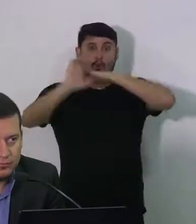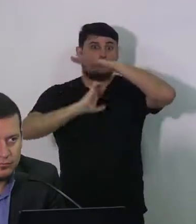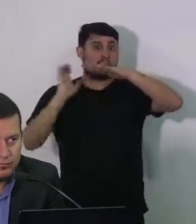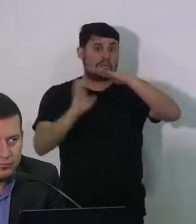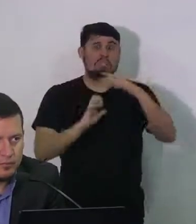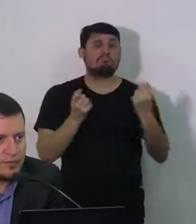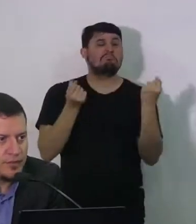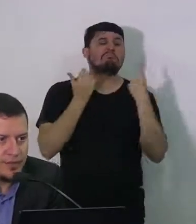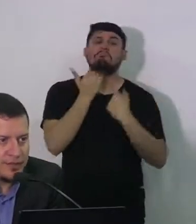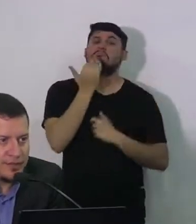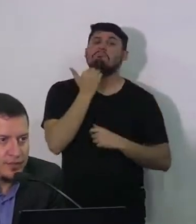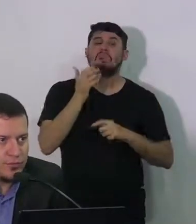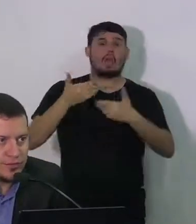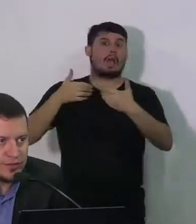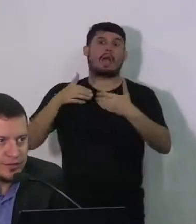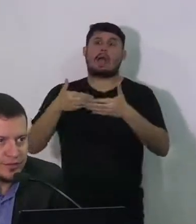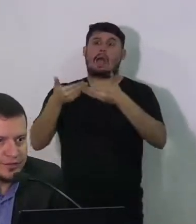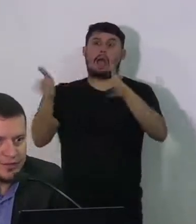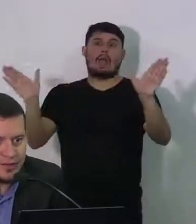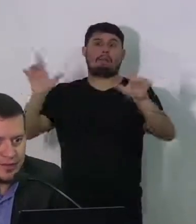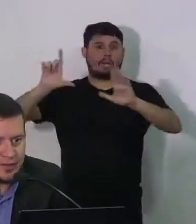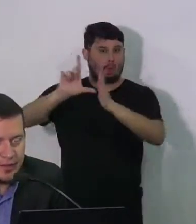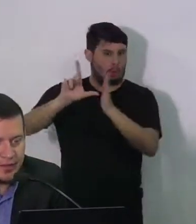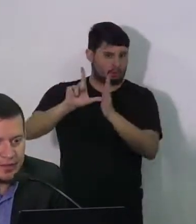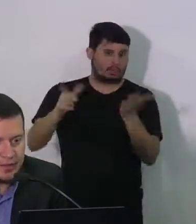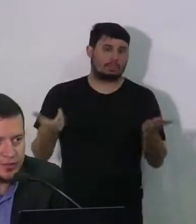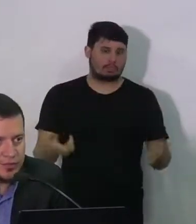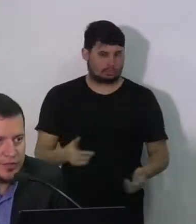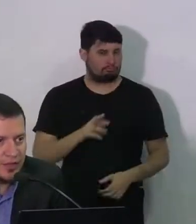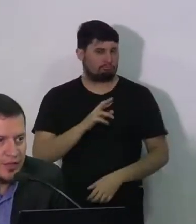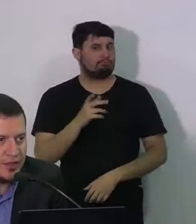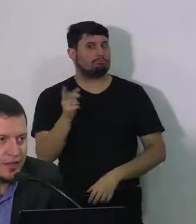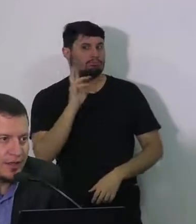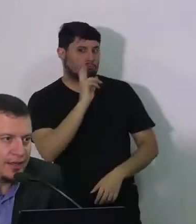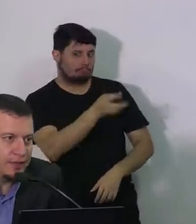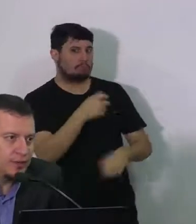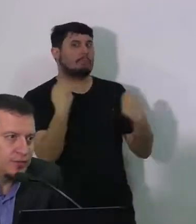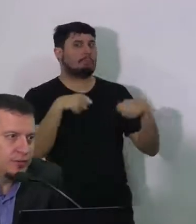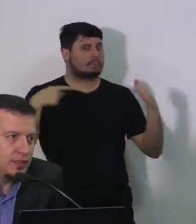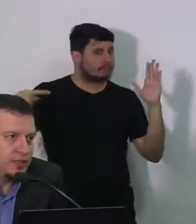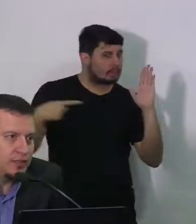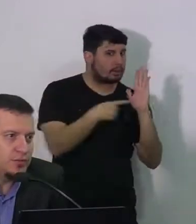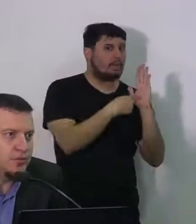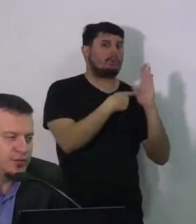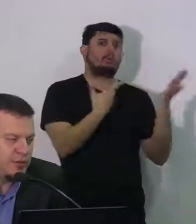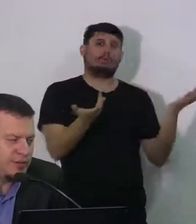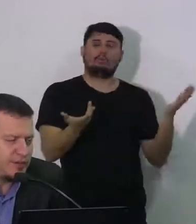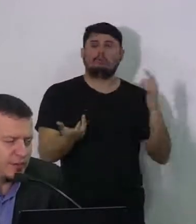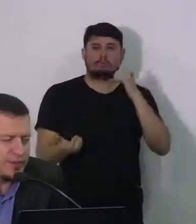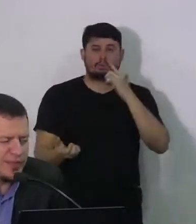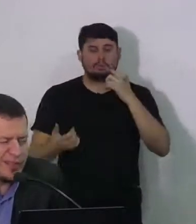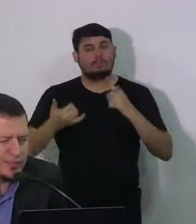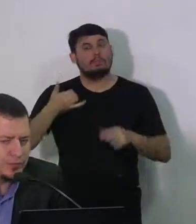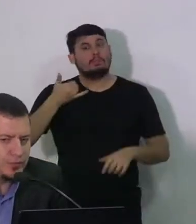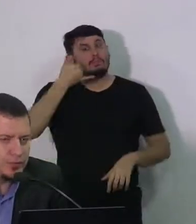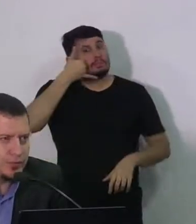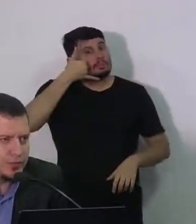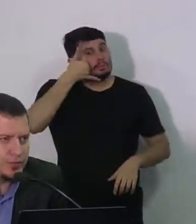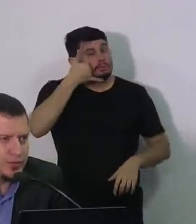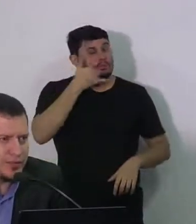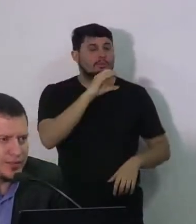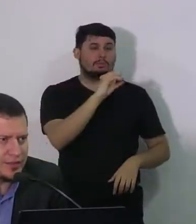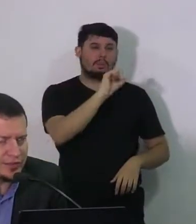infrator? É fazer a denúncia. A gente tem que fazer a denúncia tanto lá no Discovid 0800